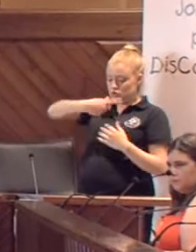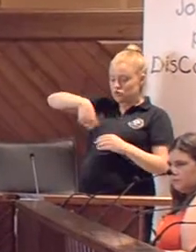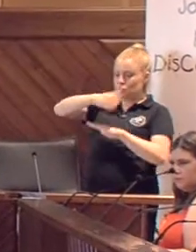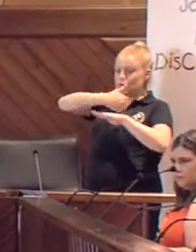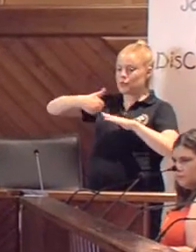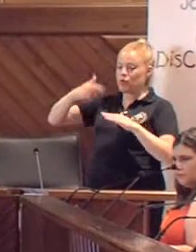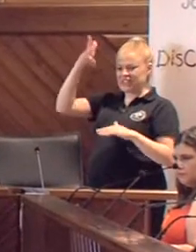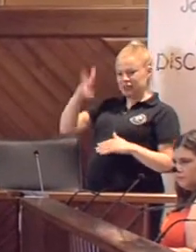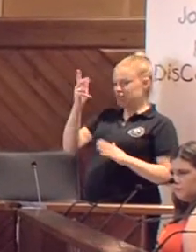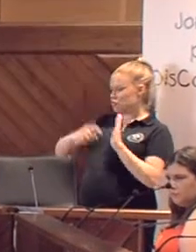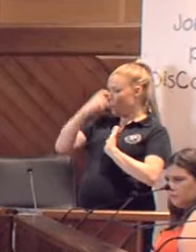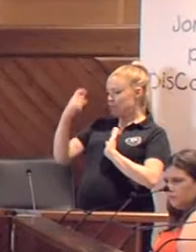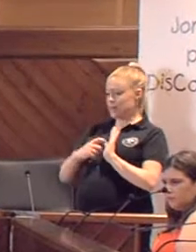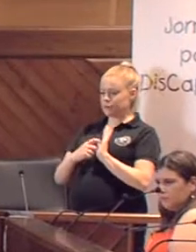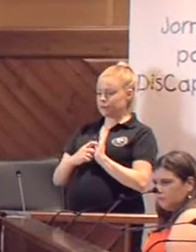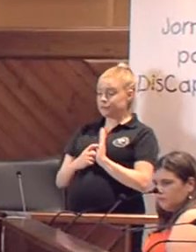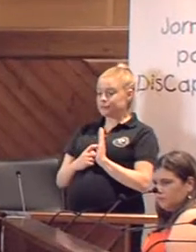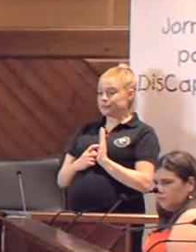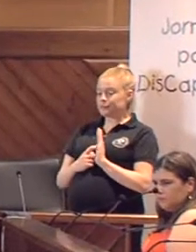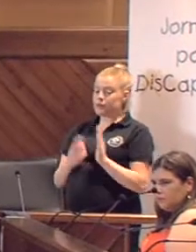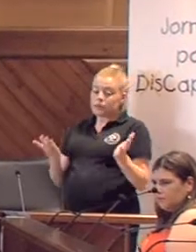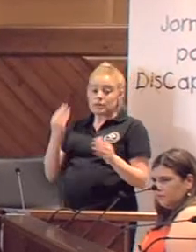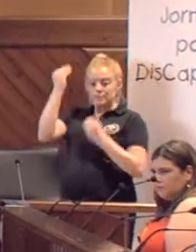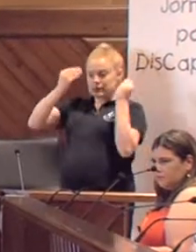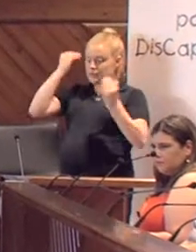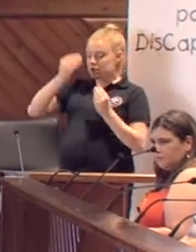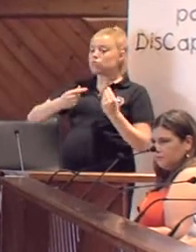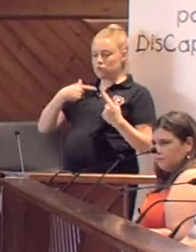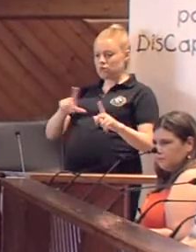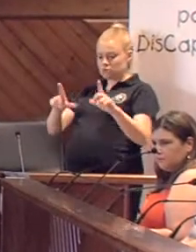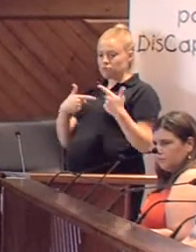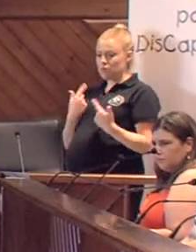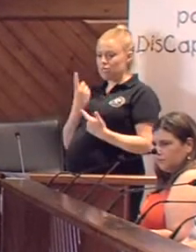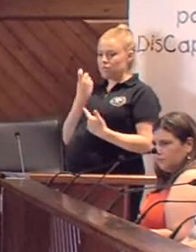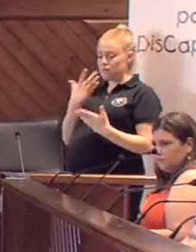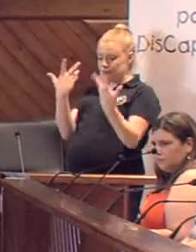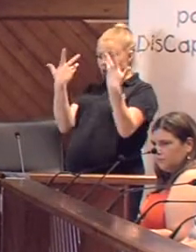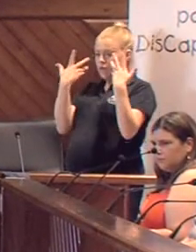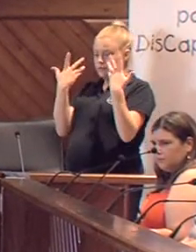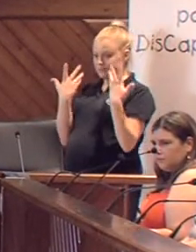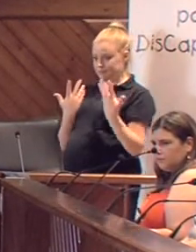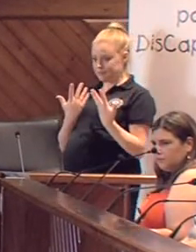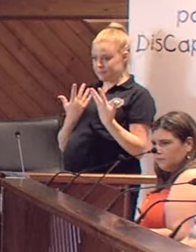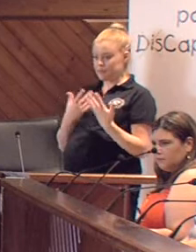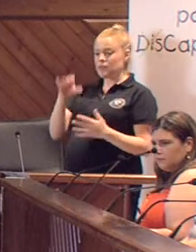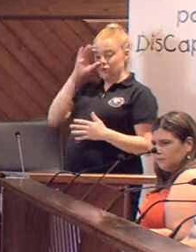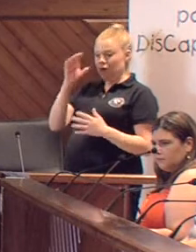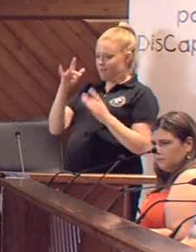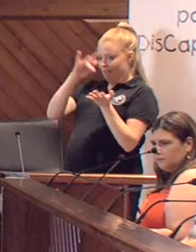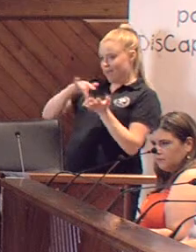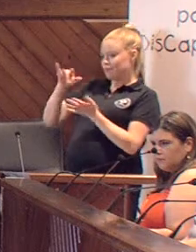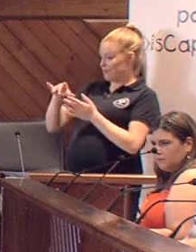ciudadanos de Pleno Derecho, y como tales, creemos que se nos tiene que tener en cuenta actos como este, que nos encanta,